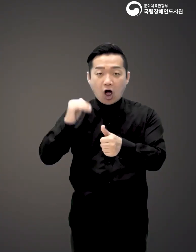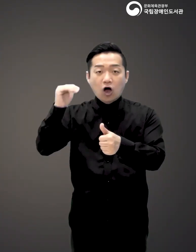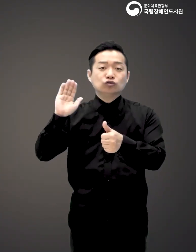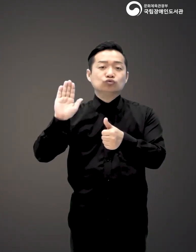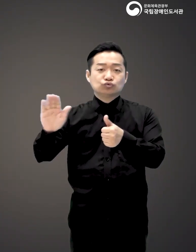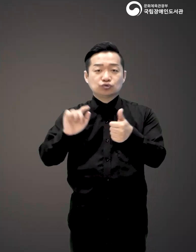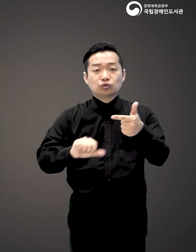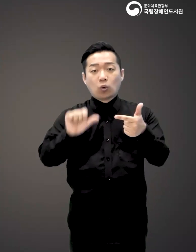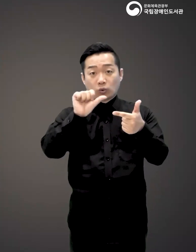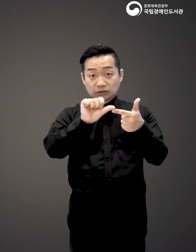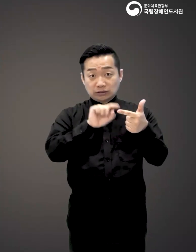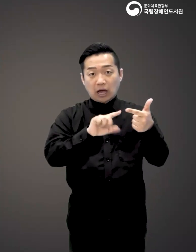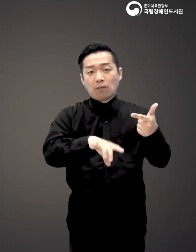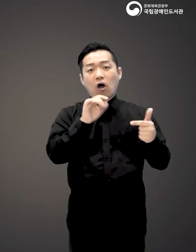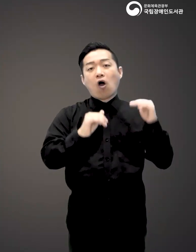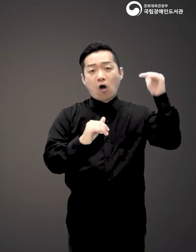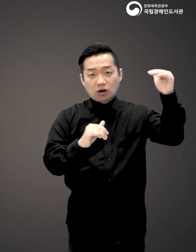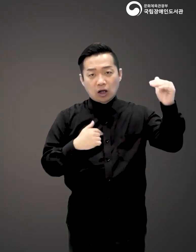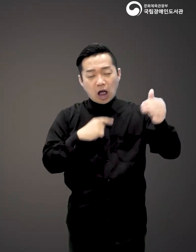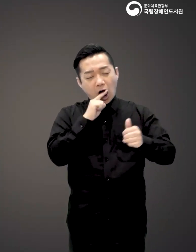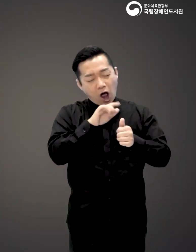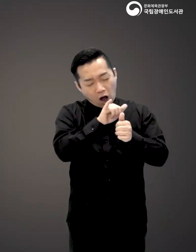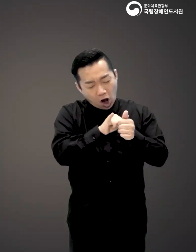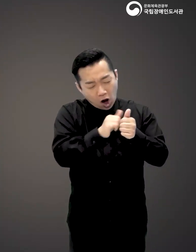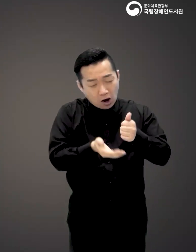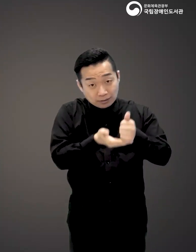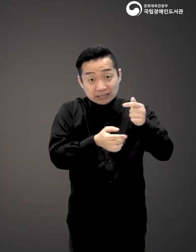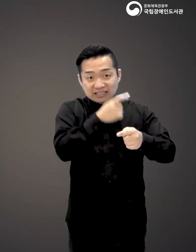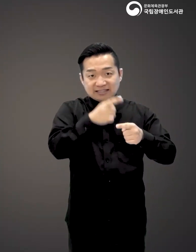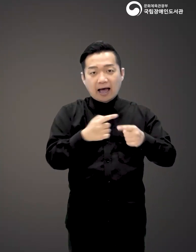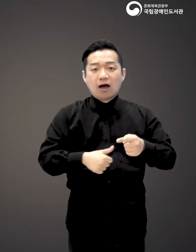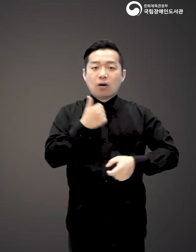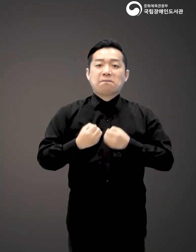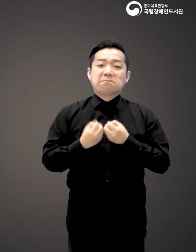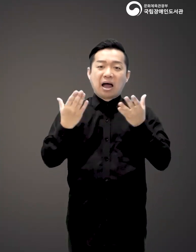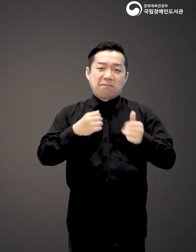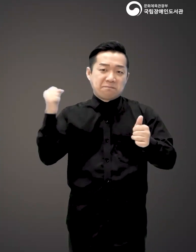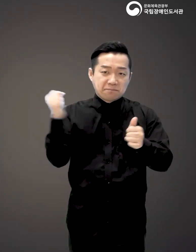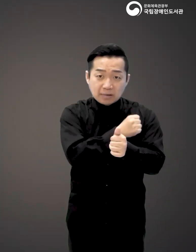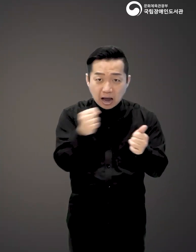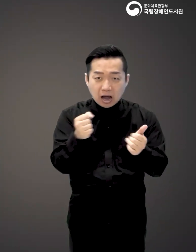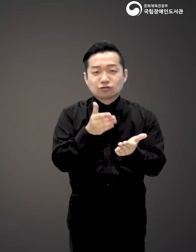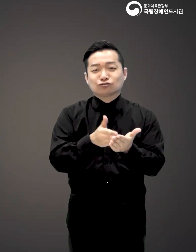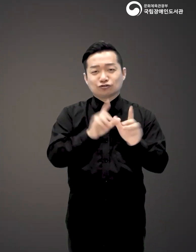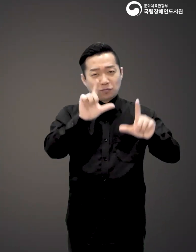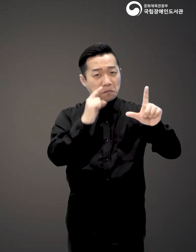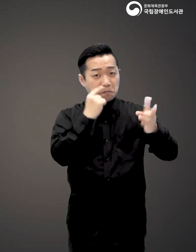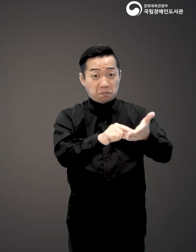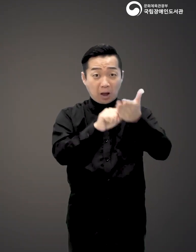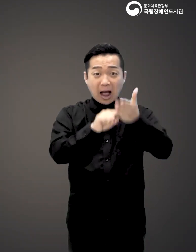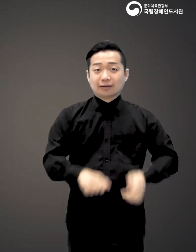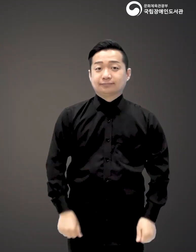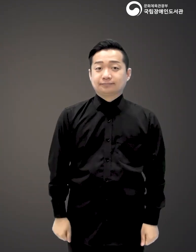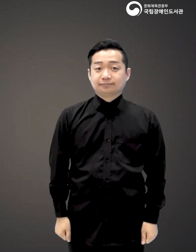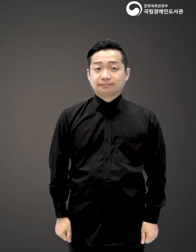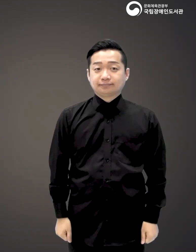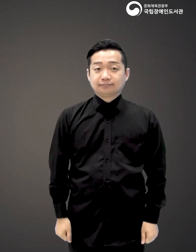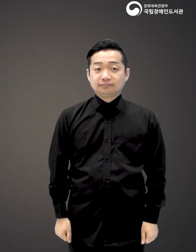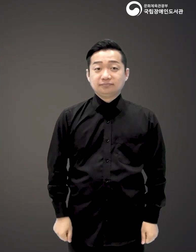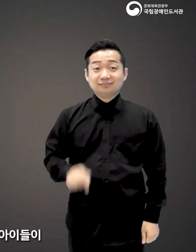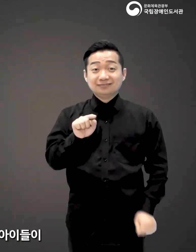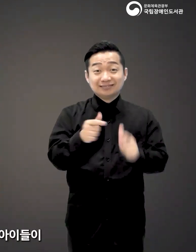먼저 성인이 된 동생에게 꼬박꼬박 존댓말을 하다가 결국 화가 폭발해 주먹을 날렸다는 뉴스의 한 장면.